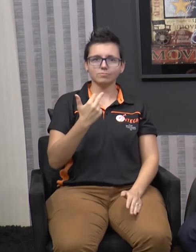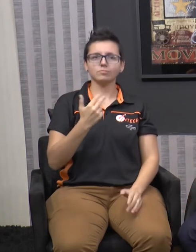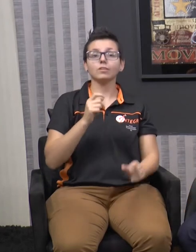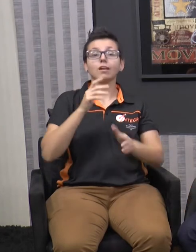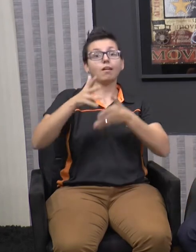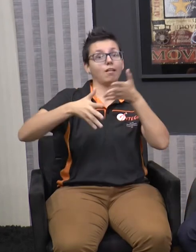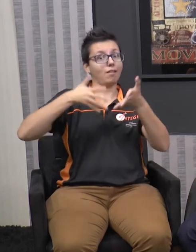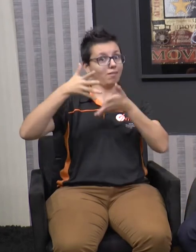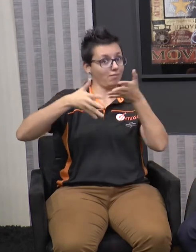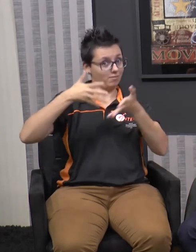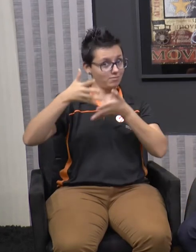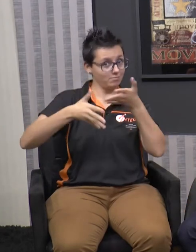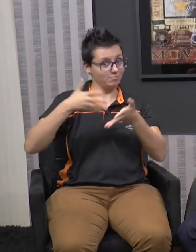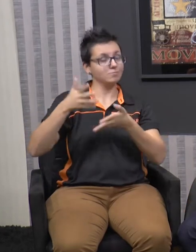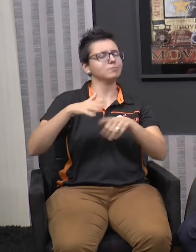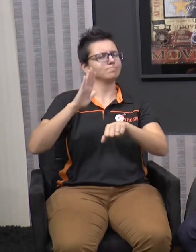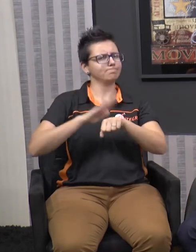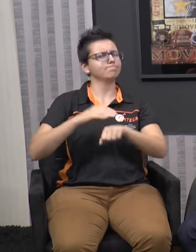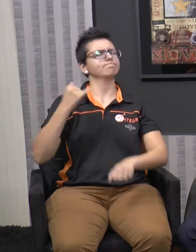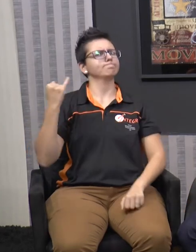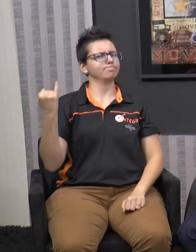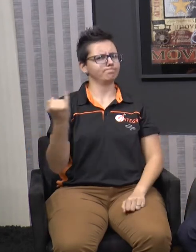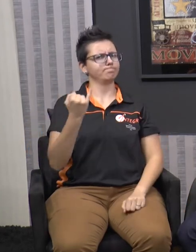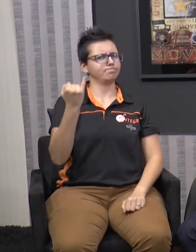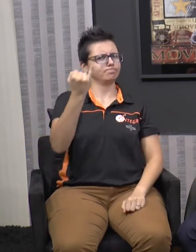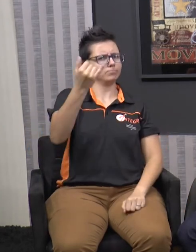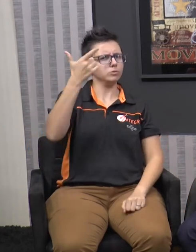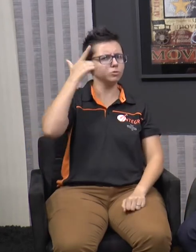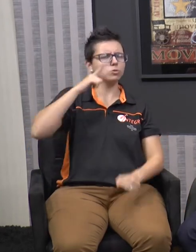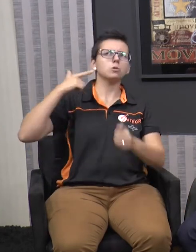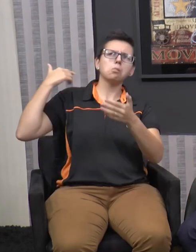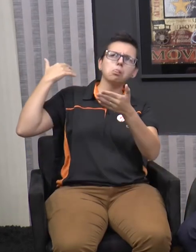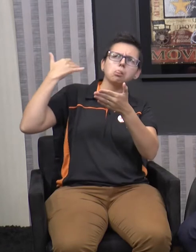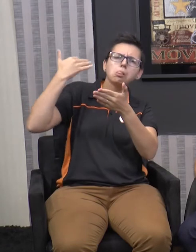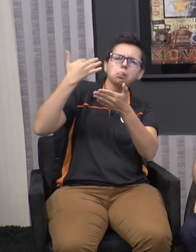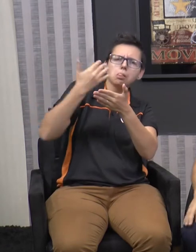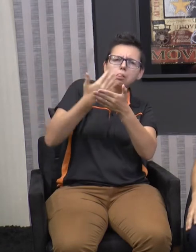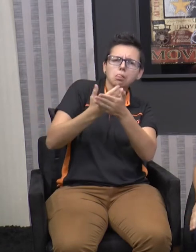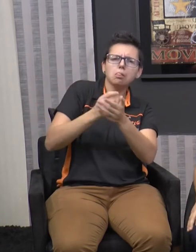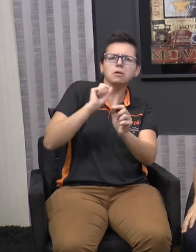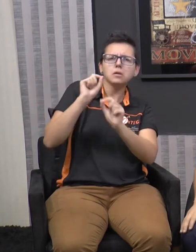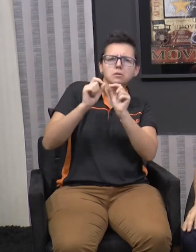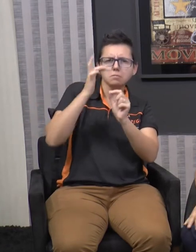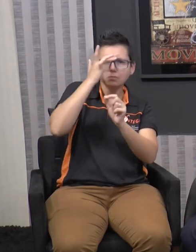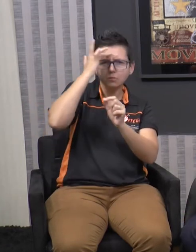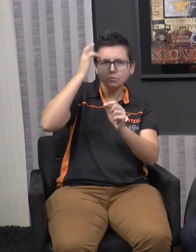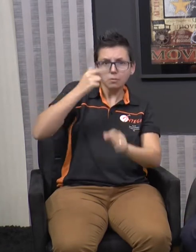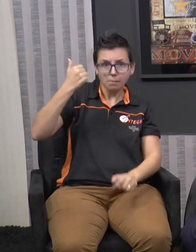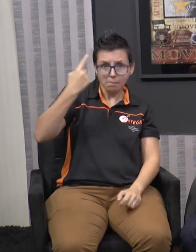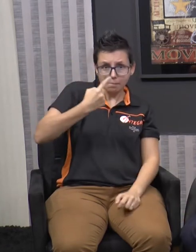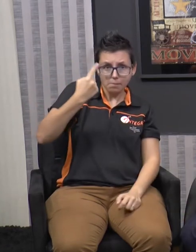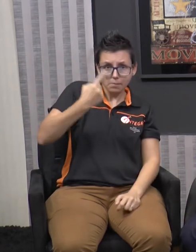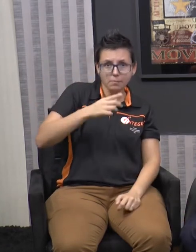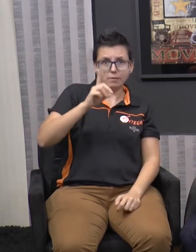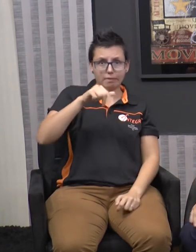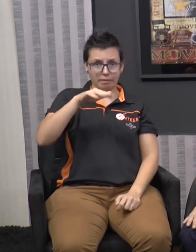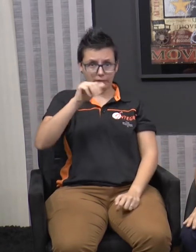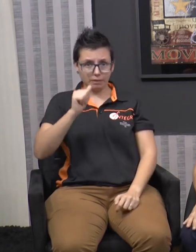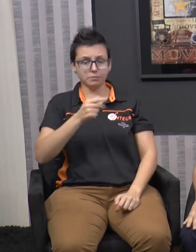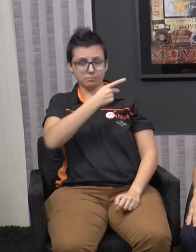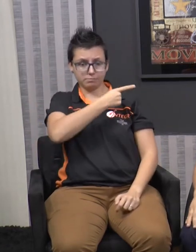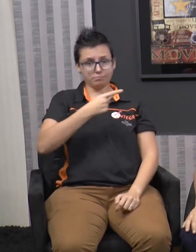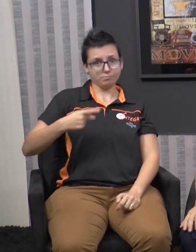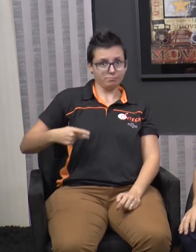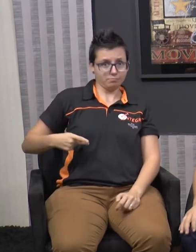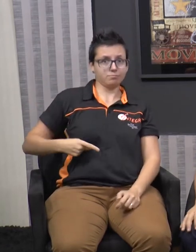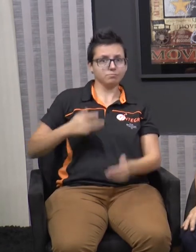Super importante que começou a ganhar notoriedade no Brasil depois que a nossa primeira dama colocou isso como regra básica para